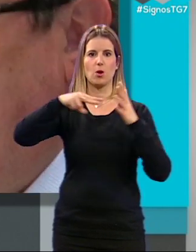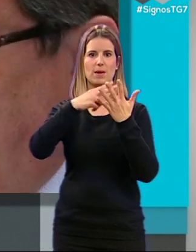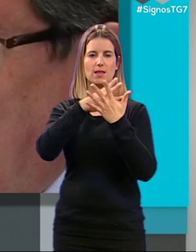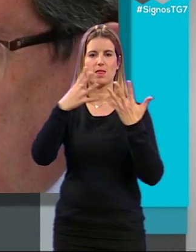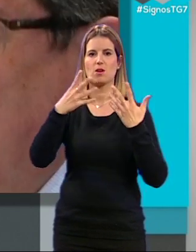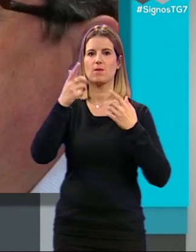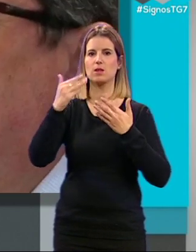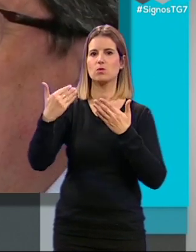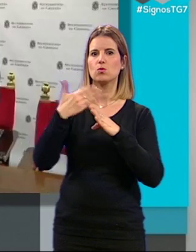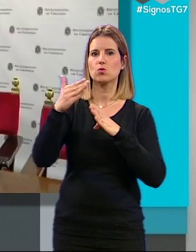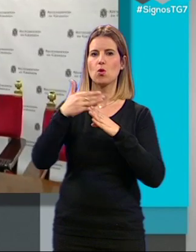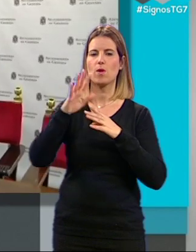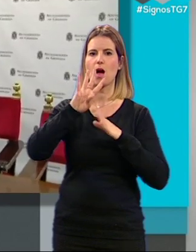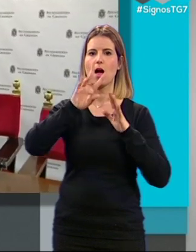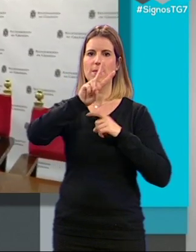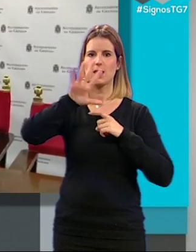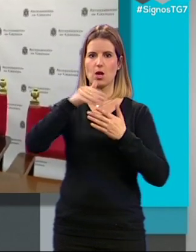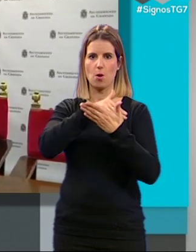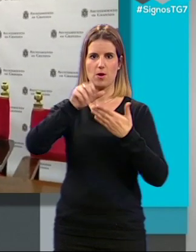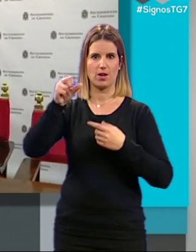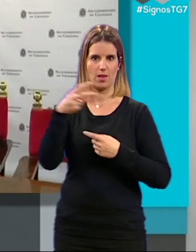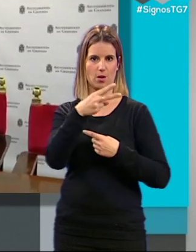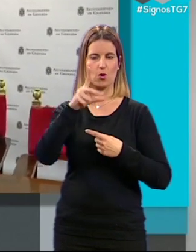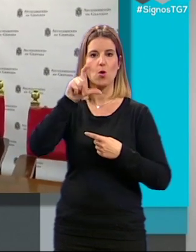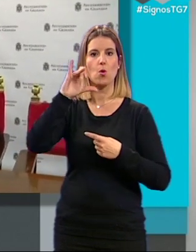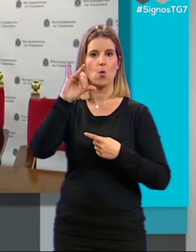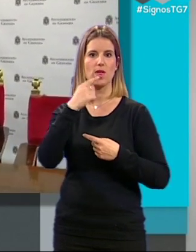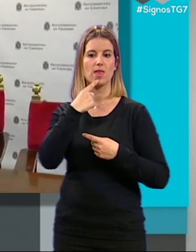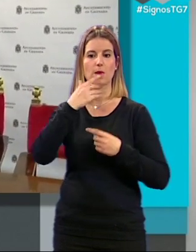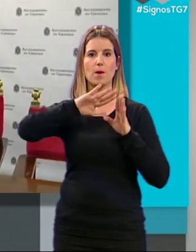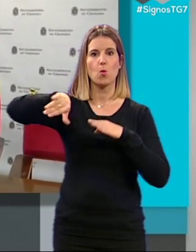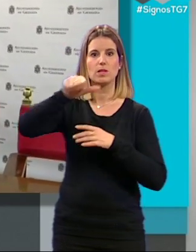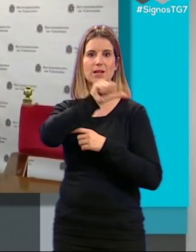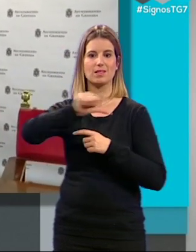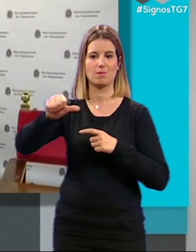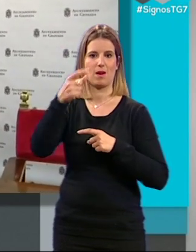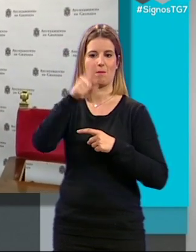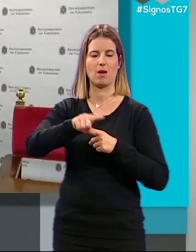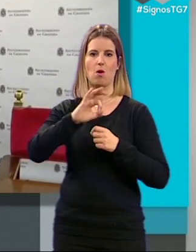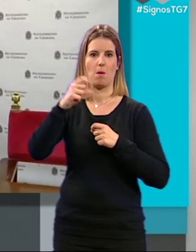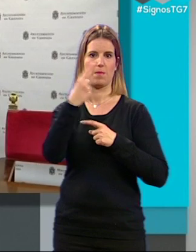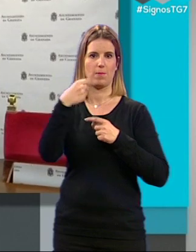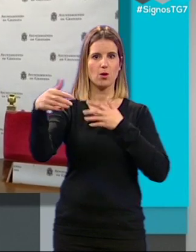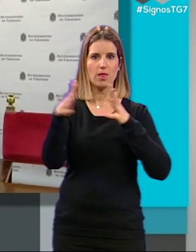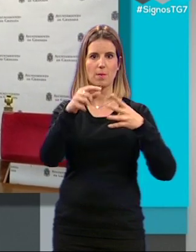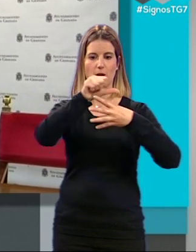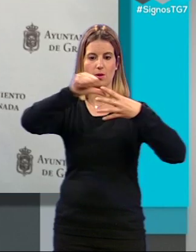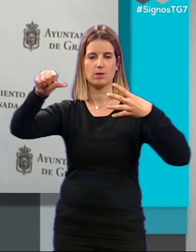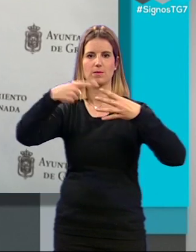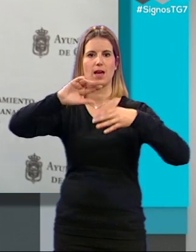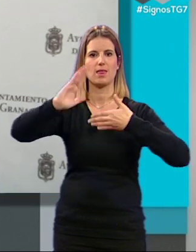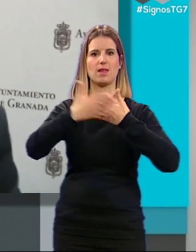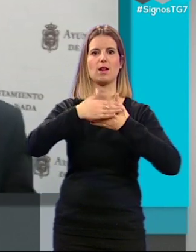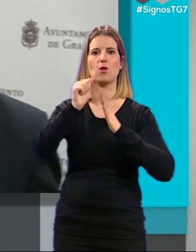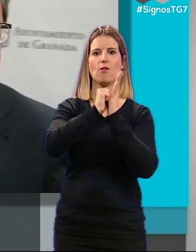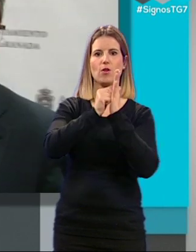en torno a los 25 millones de euros. González ha comentado además que para la última semana de este mes, o la primera de marzo, estará cerrado el borrador de la